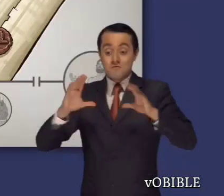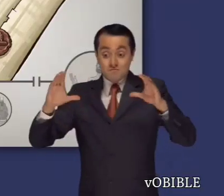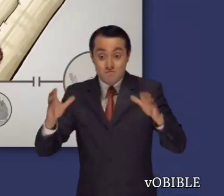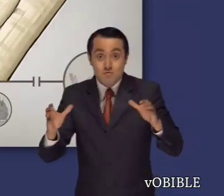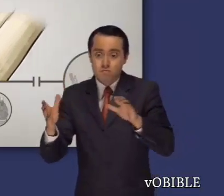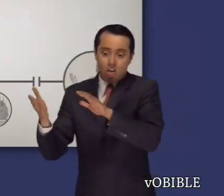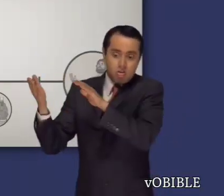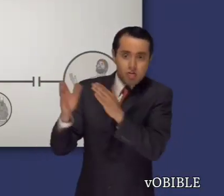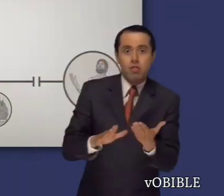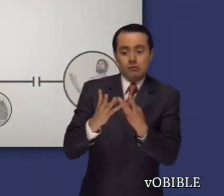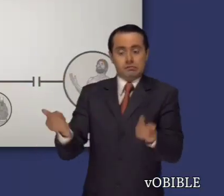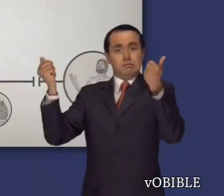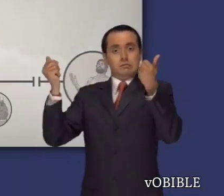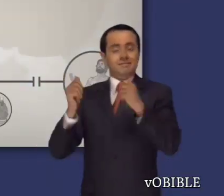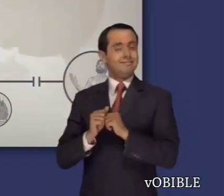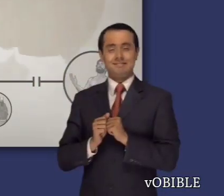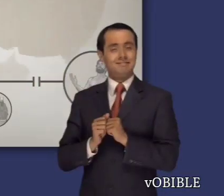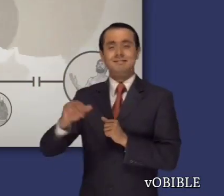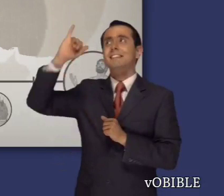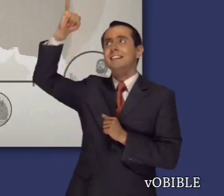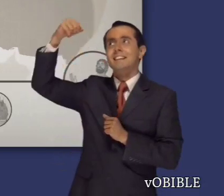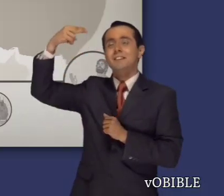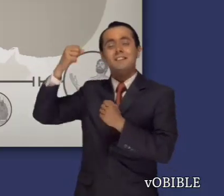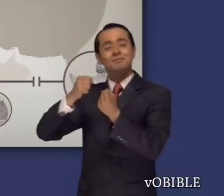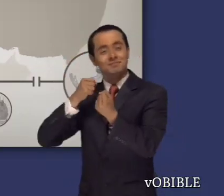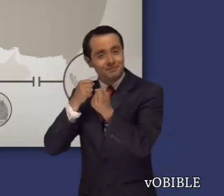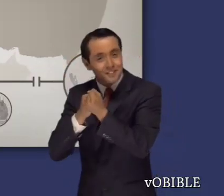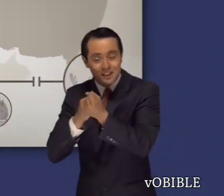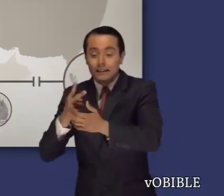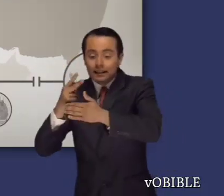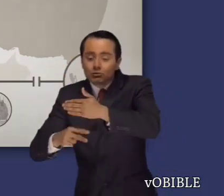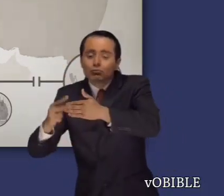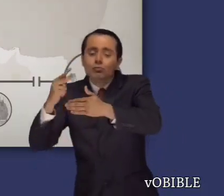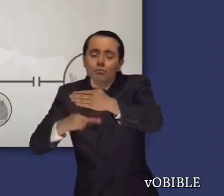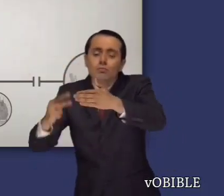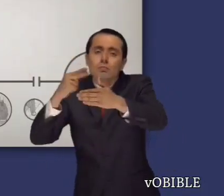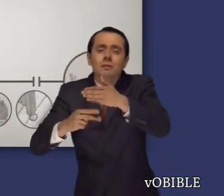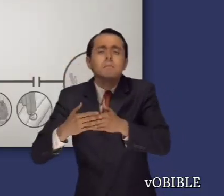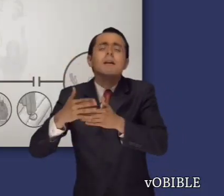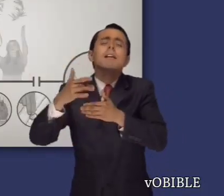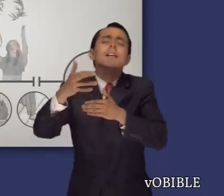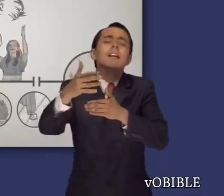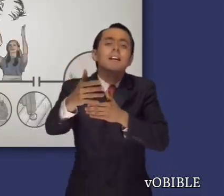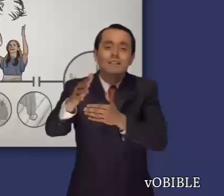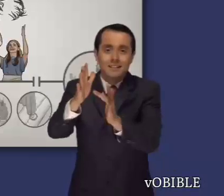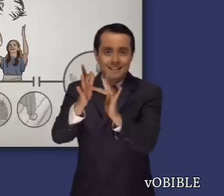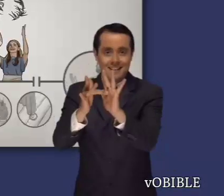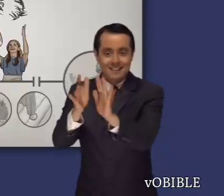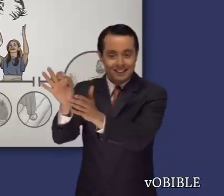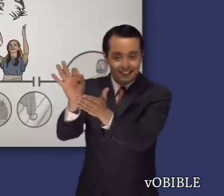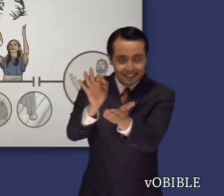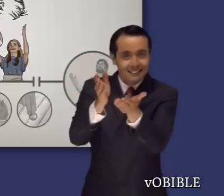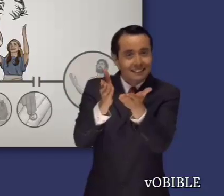los atacaran. El decreto se envió por todo el imperio. Jehová les dio a los